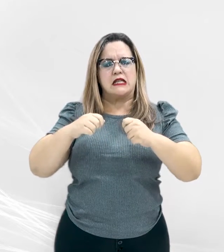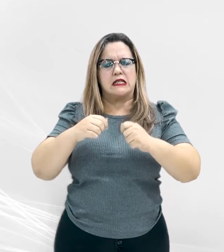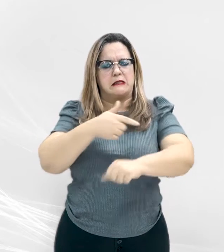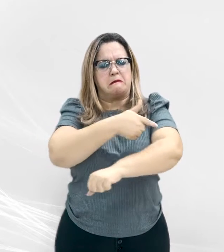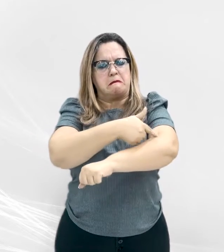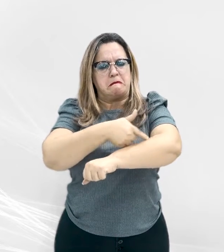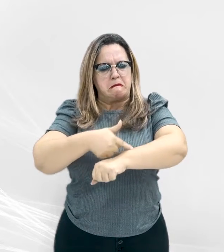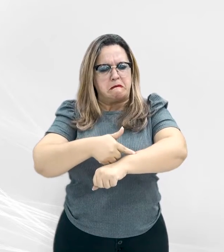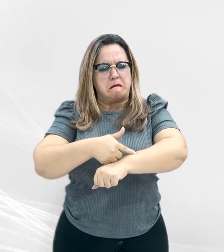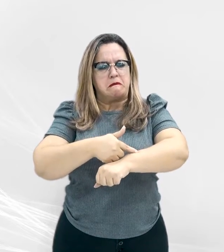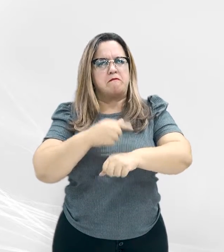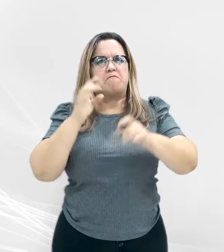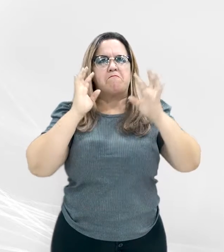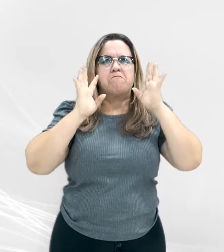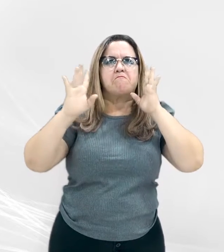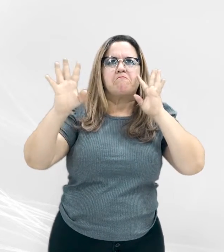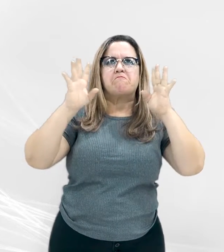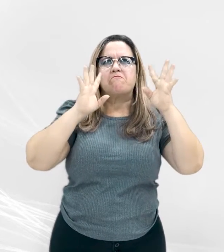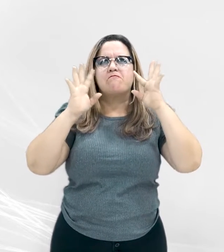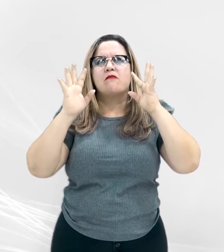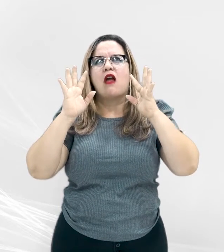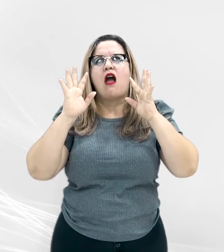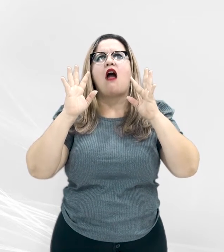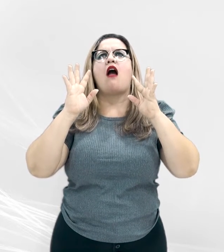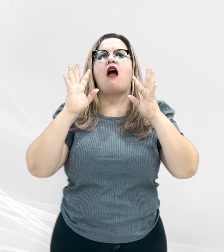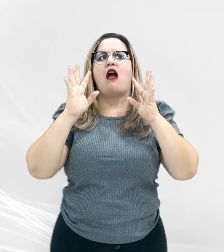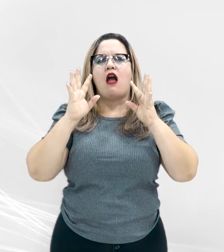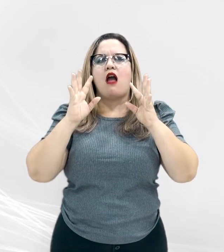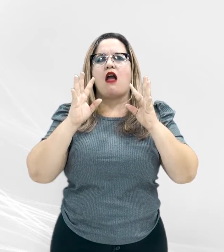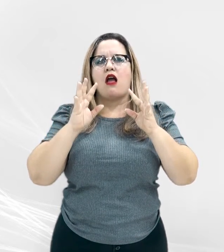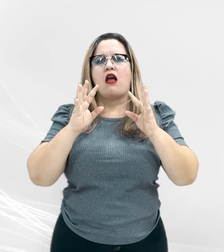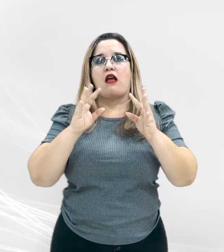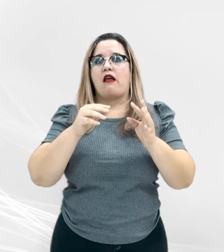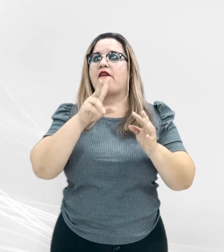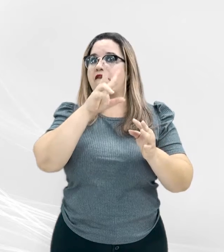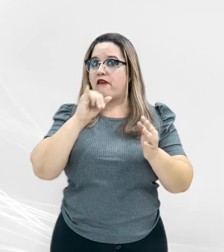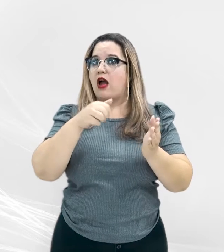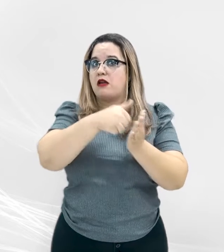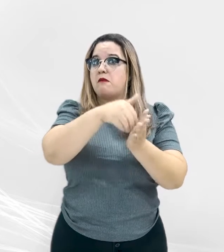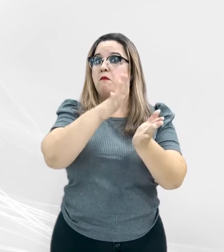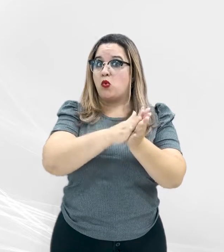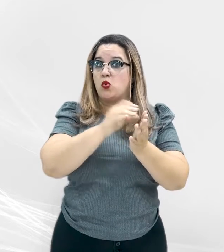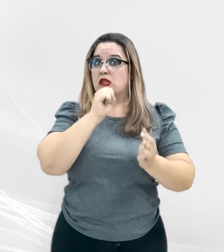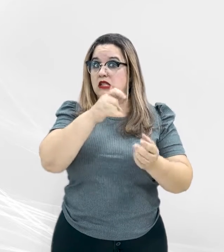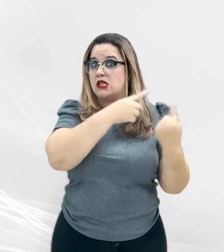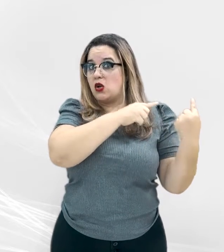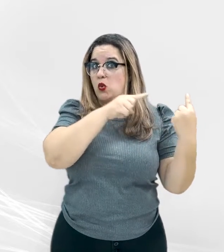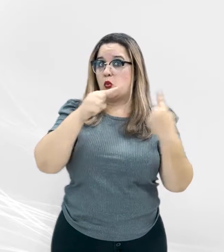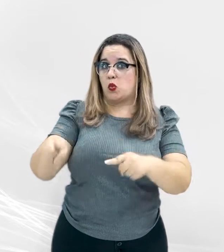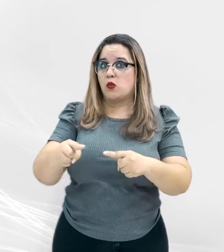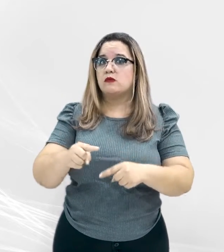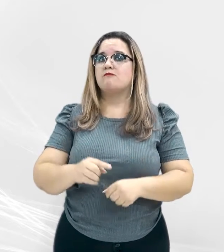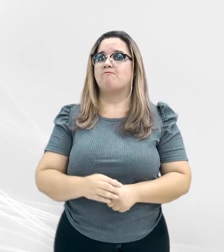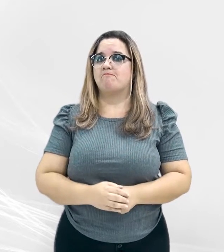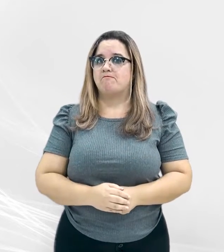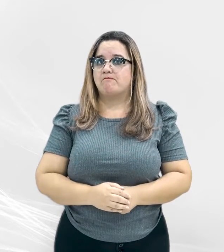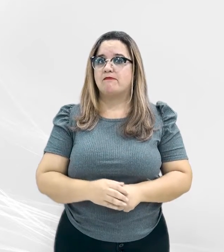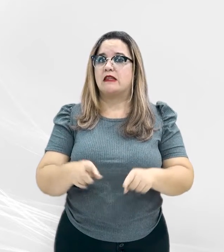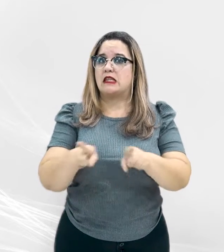discernimento, reflexão e razoabilidade, sob pena de violando-se a ordem constitucional, implicar em negação